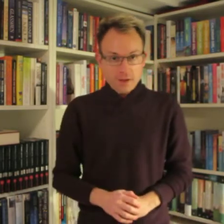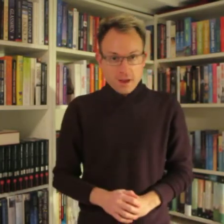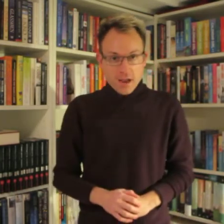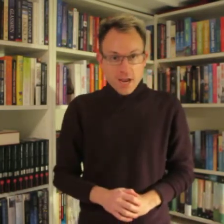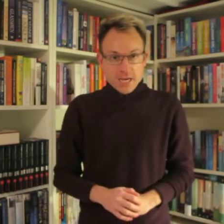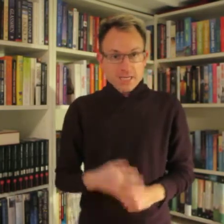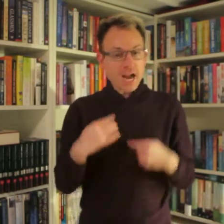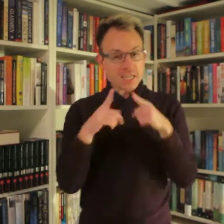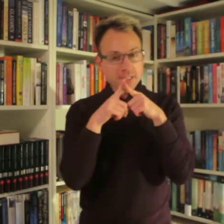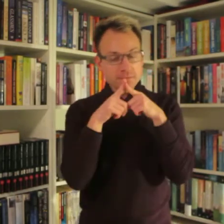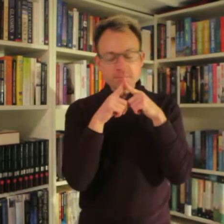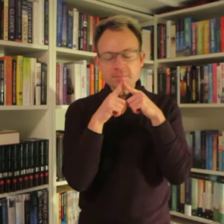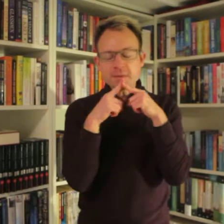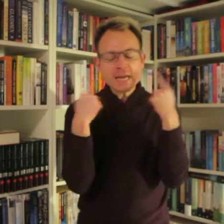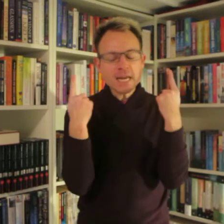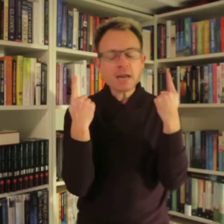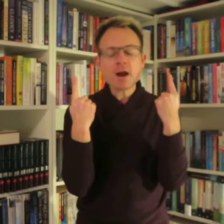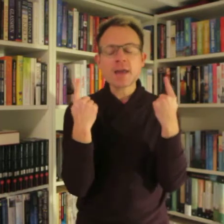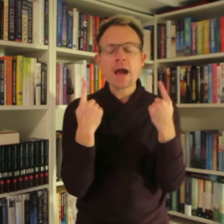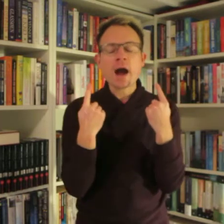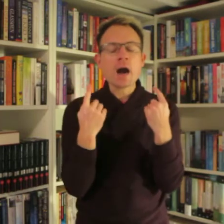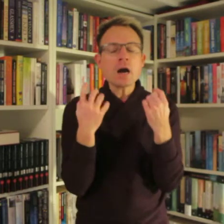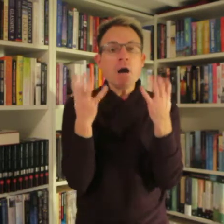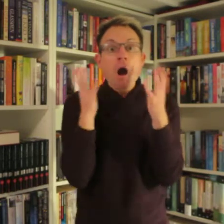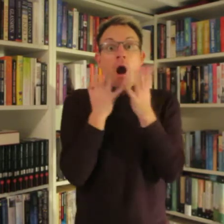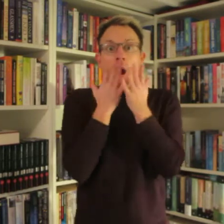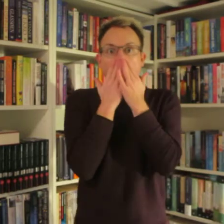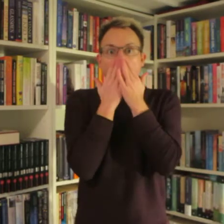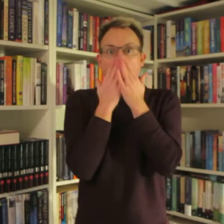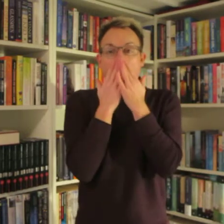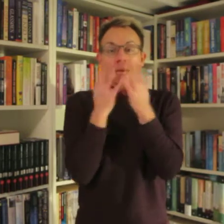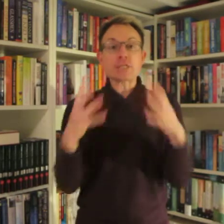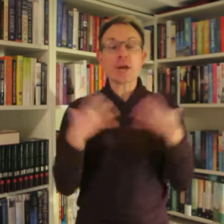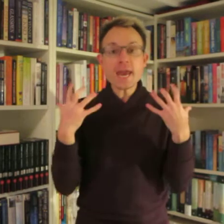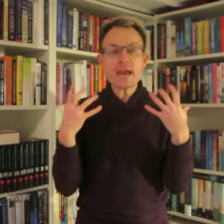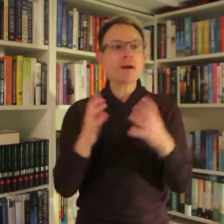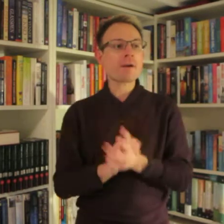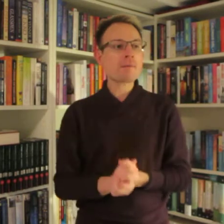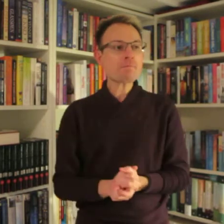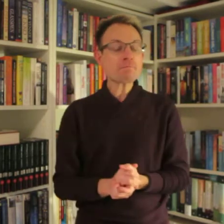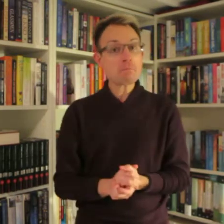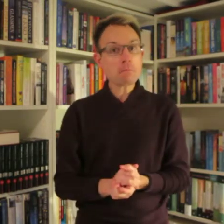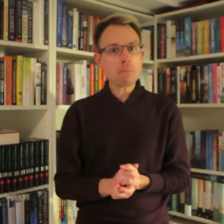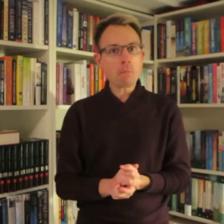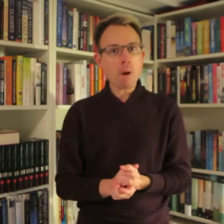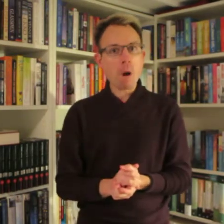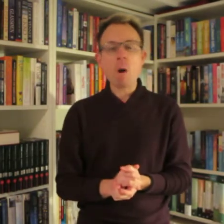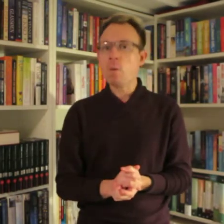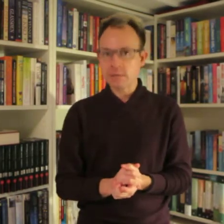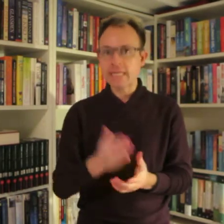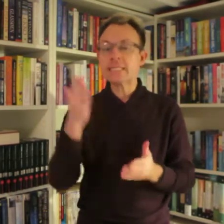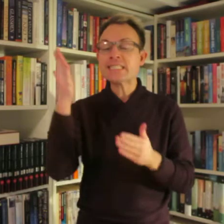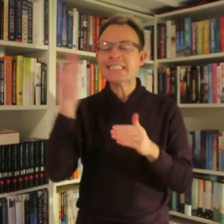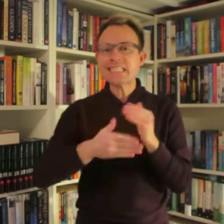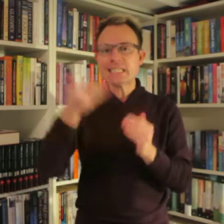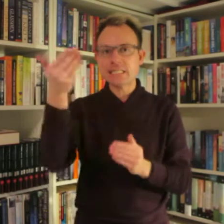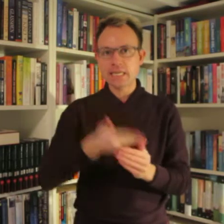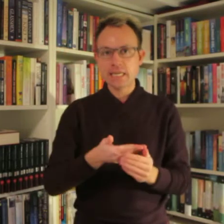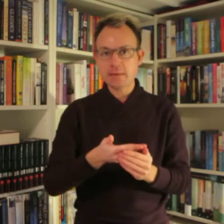Jeg har smilet, jeg har højt, blivet chokeret, og den tids til sige.